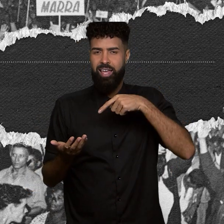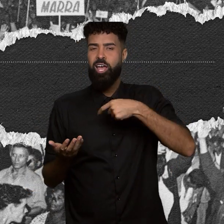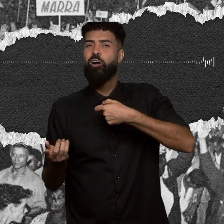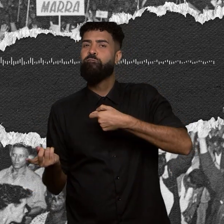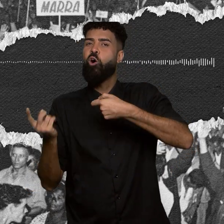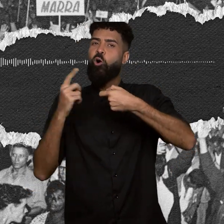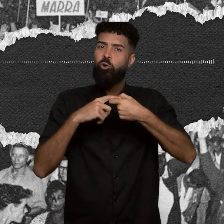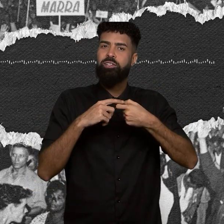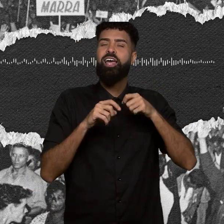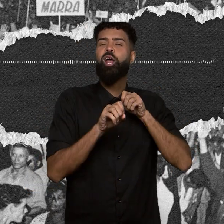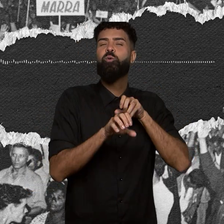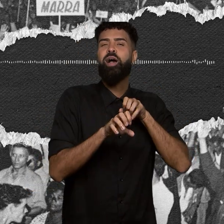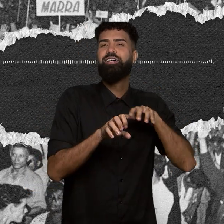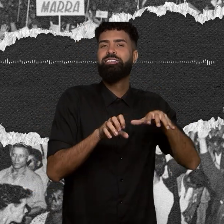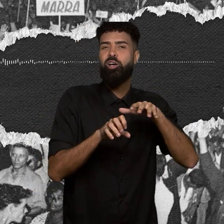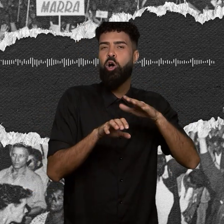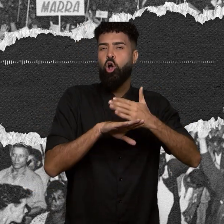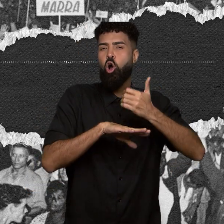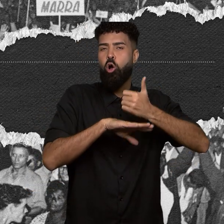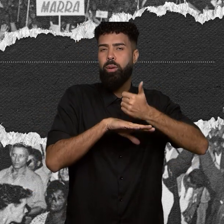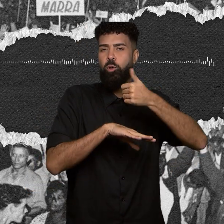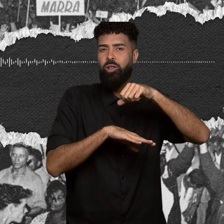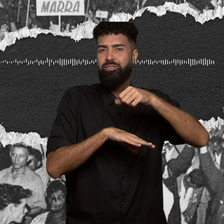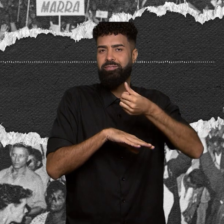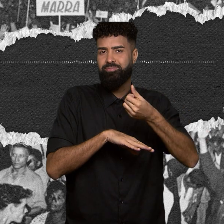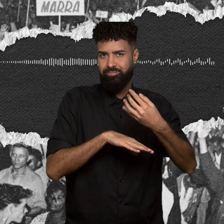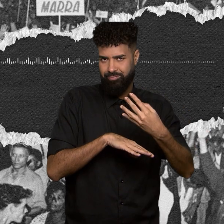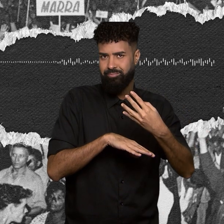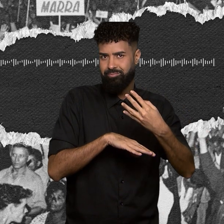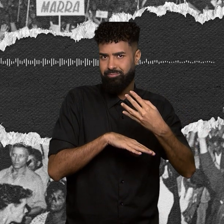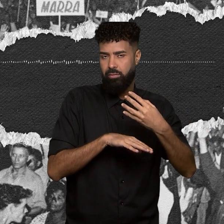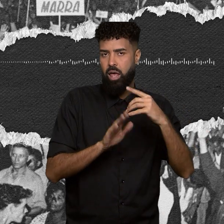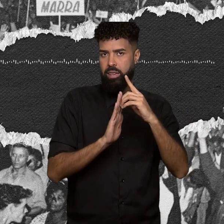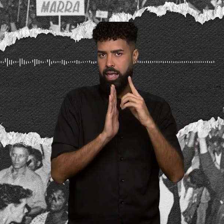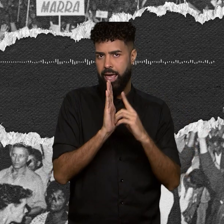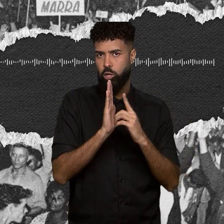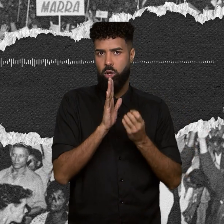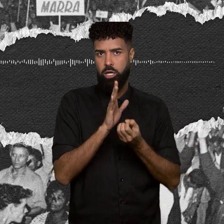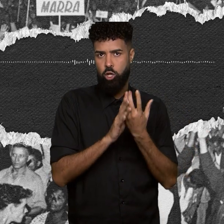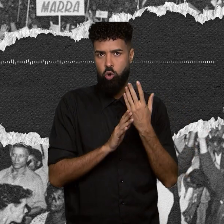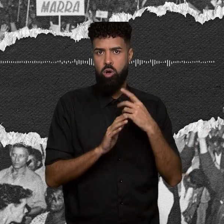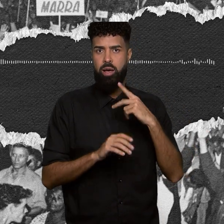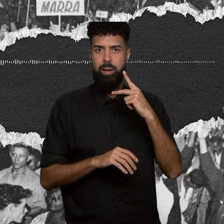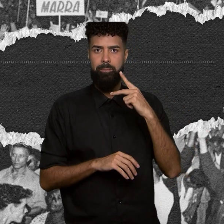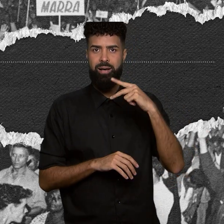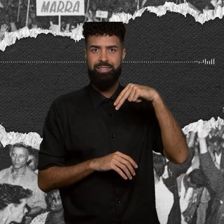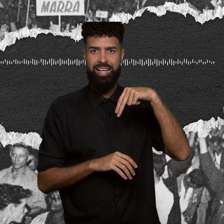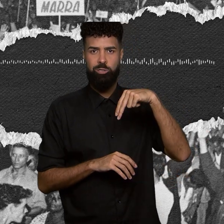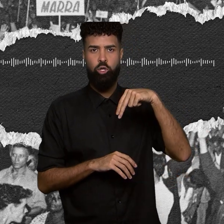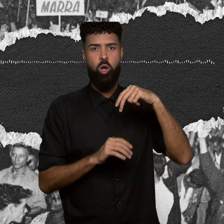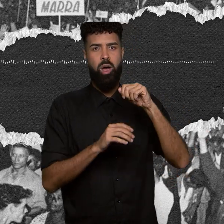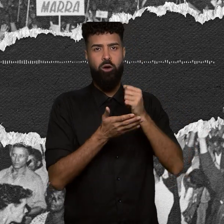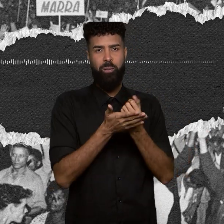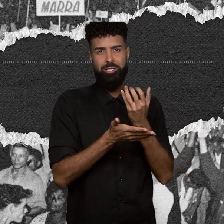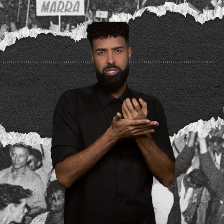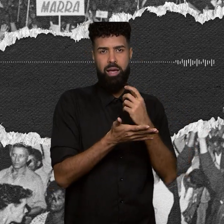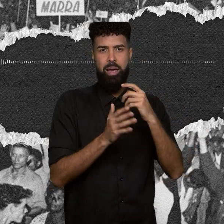educação, com o golpe de 1964, o decreto que tinha criado o Plano Nacional de Alfabetização foi anulado no dia